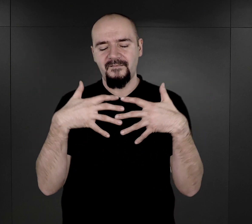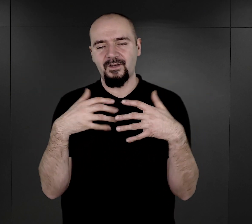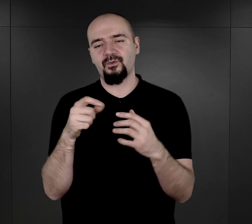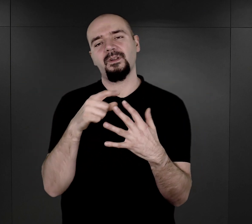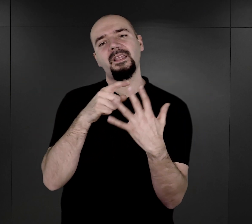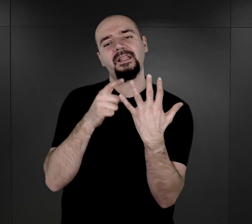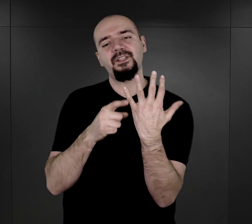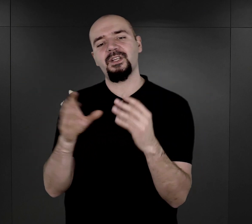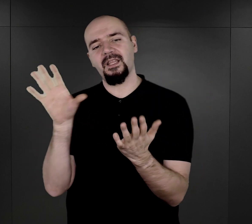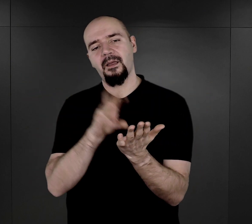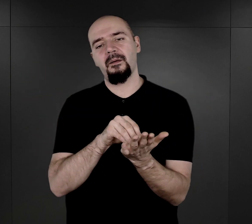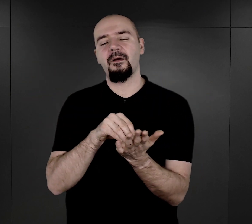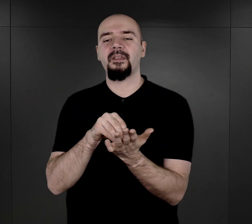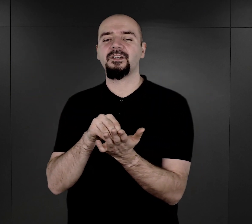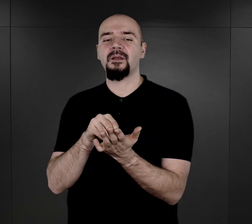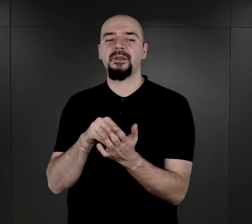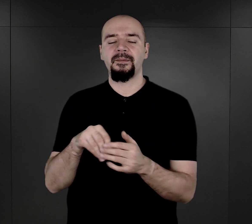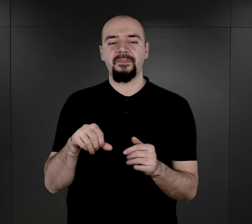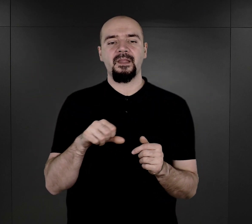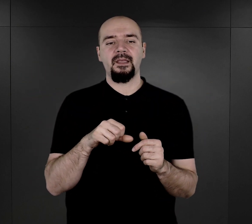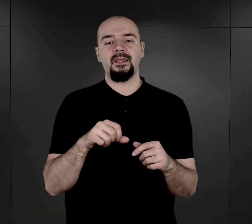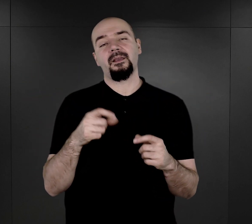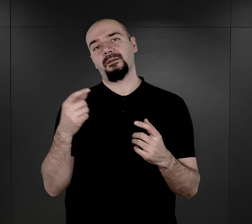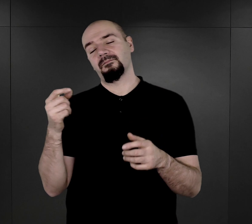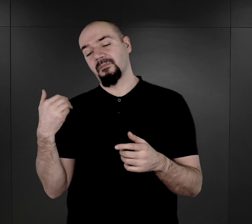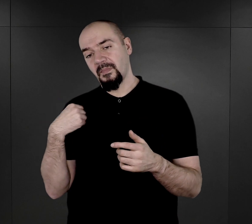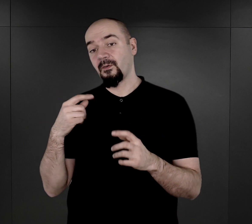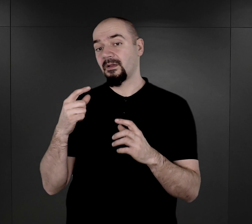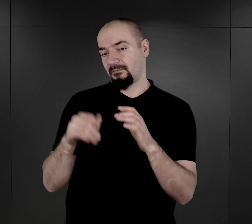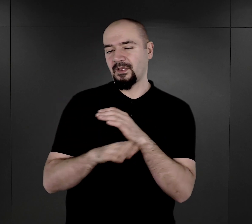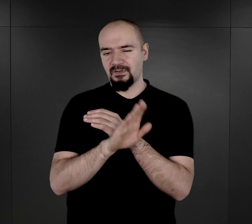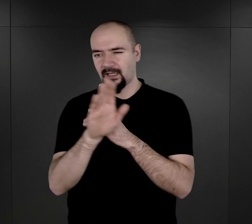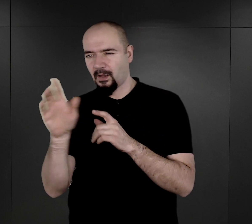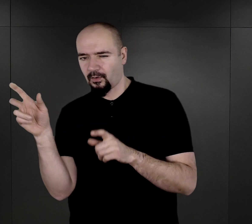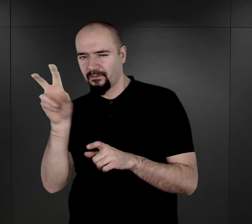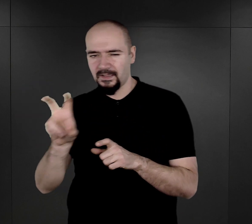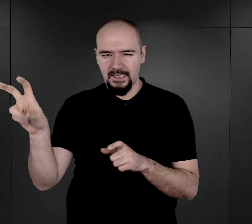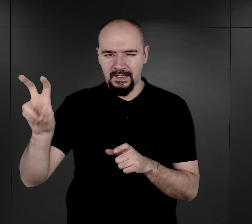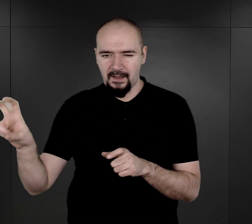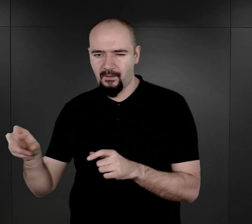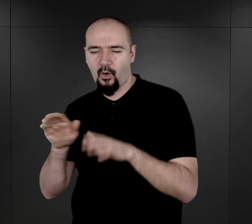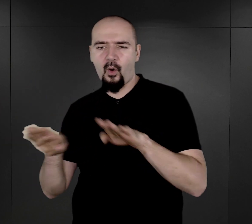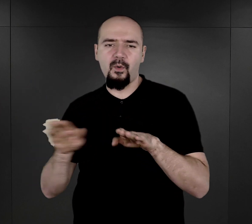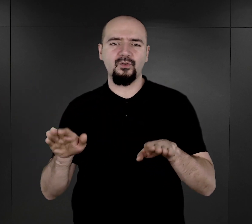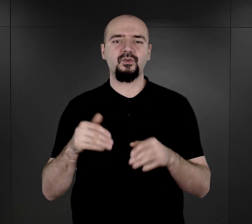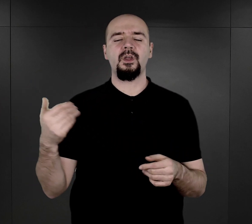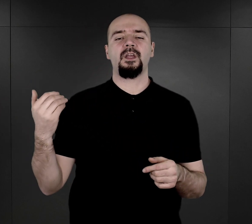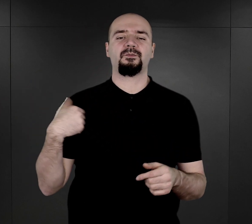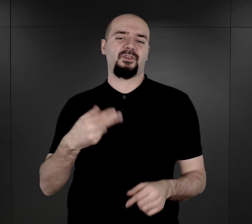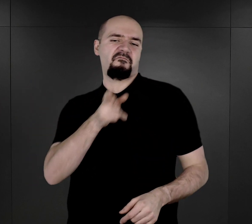się, że obóz romski był wizytowany przez różne osoby. Byli to albo wyżsi rangom oficerowie,